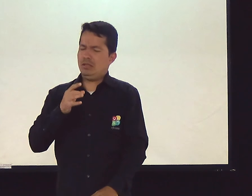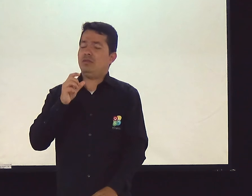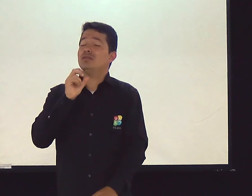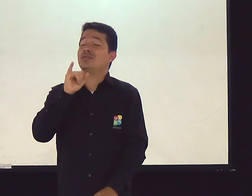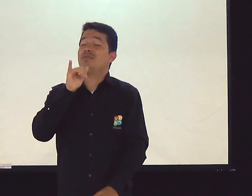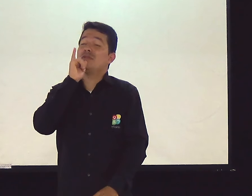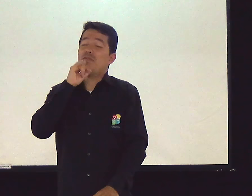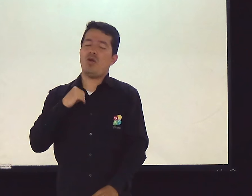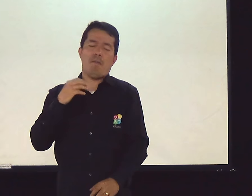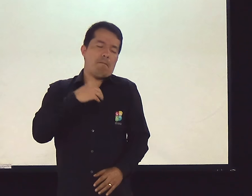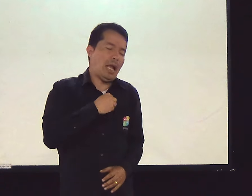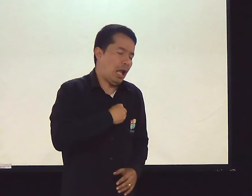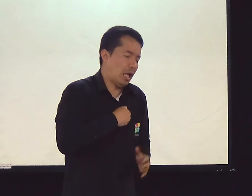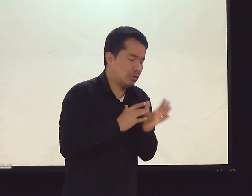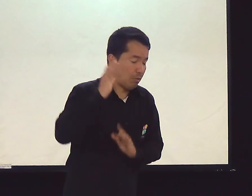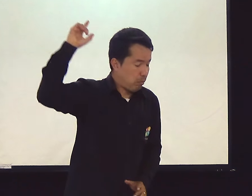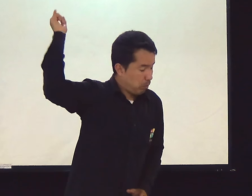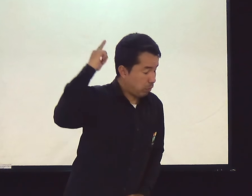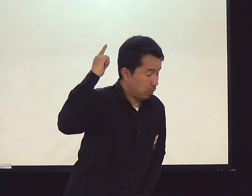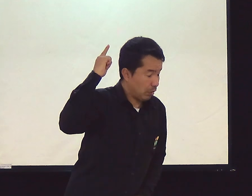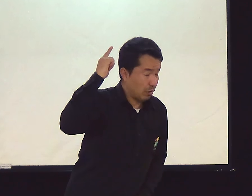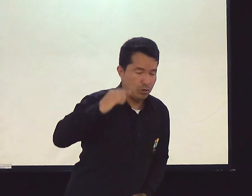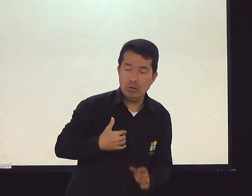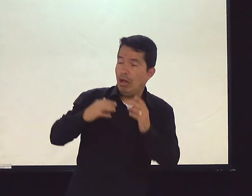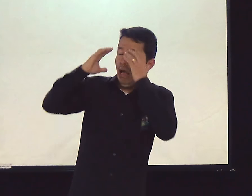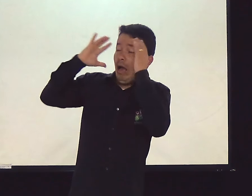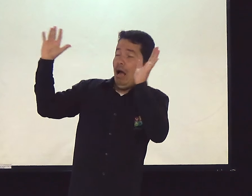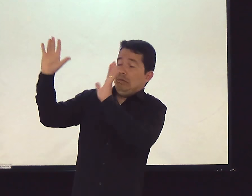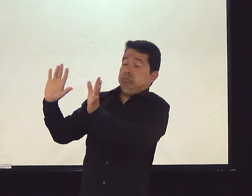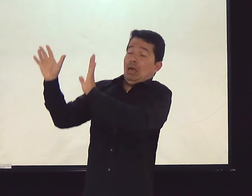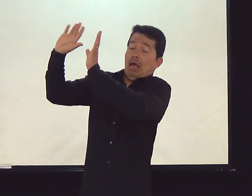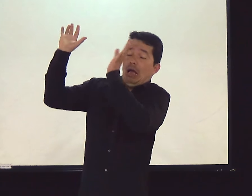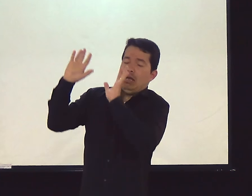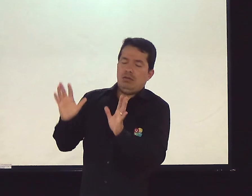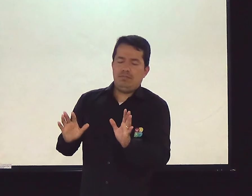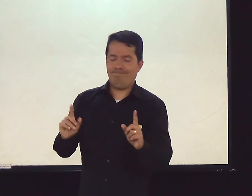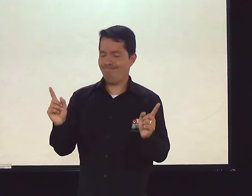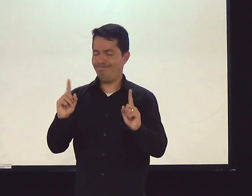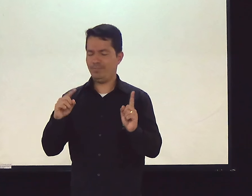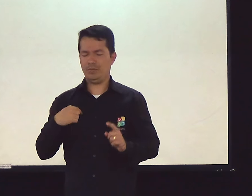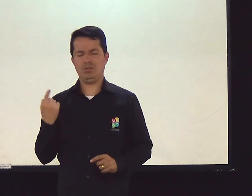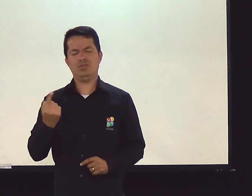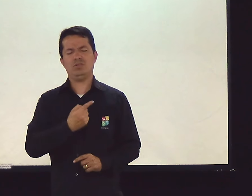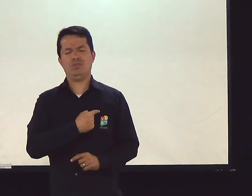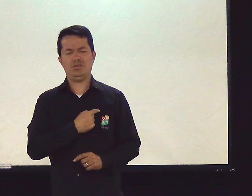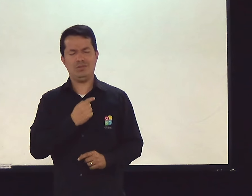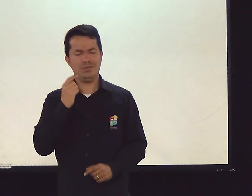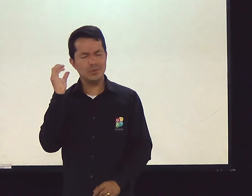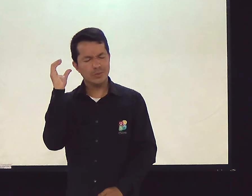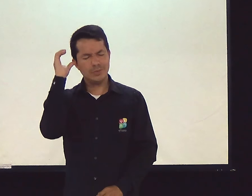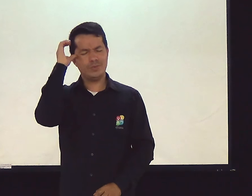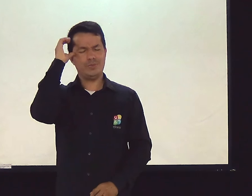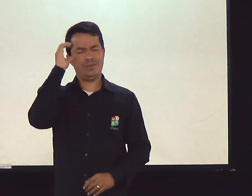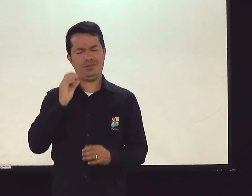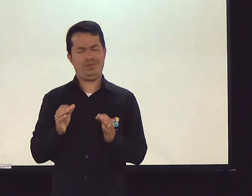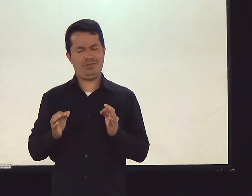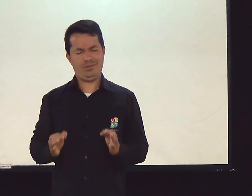vigiar. Porque eu tenho medo. Porque eu posso estar pecando no momento que o Senhor volta. E eu sei que eu quero ficar uma coisa meio embaçada.